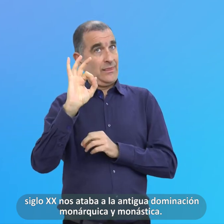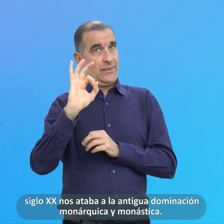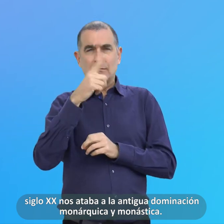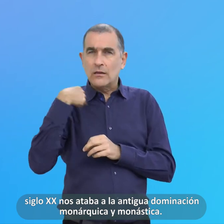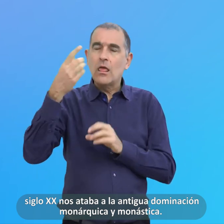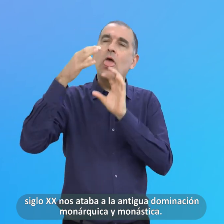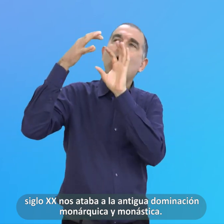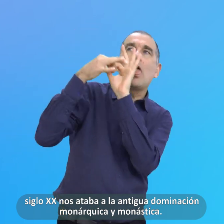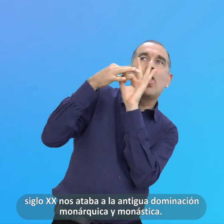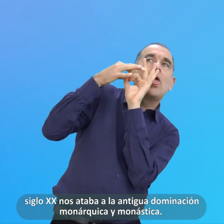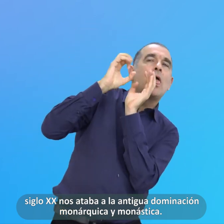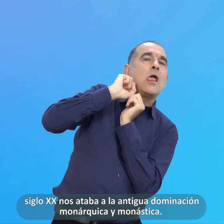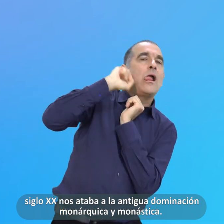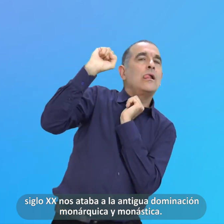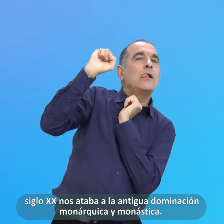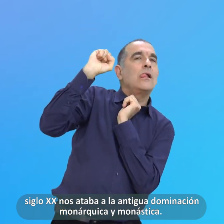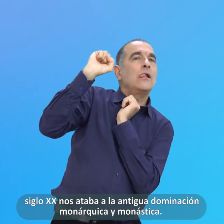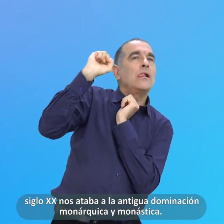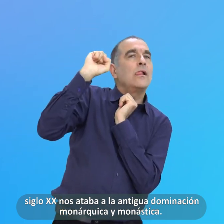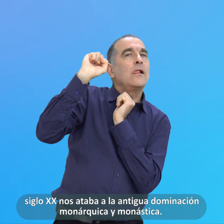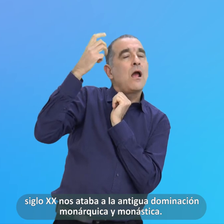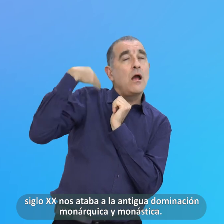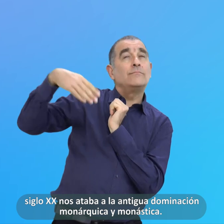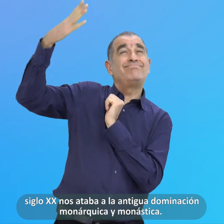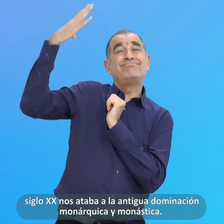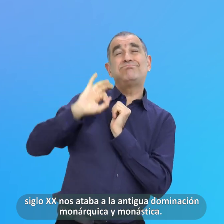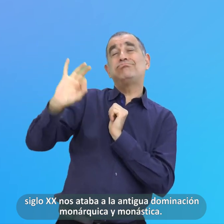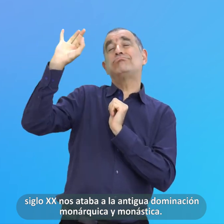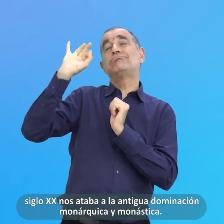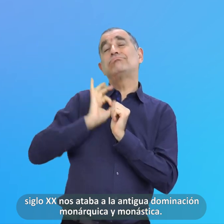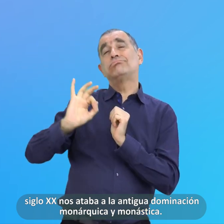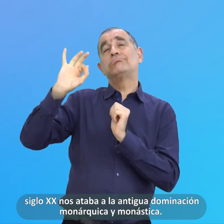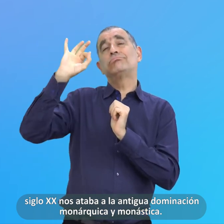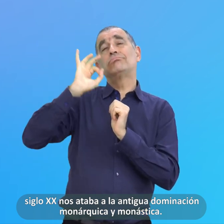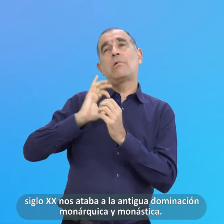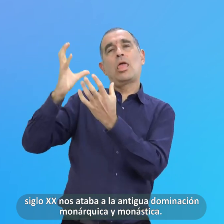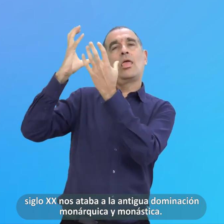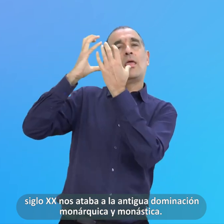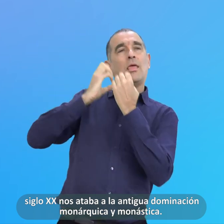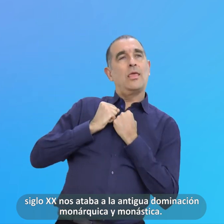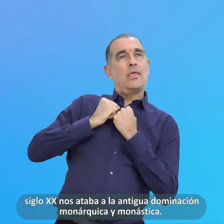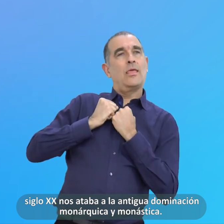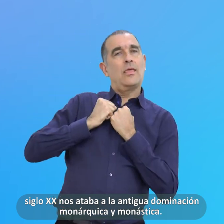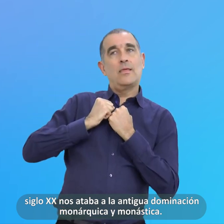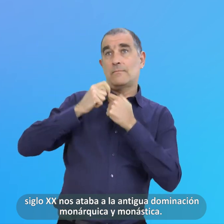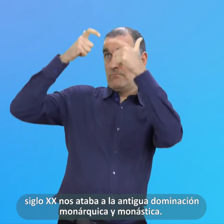antigua dominación monárquica y monástica.